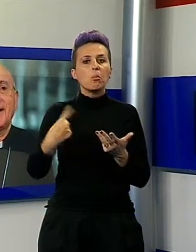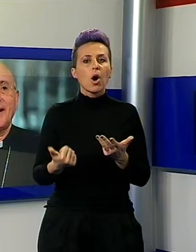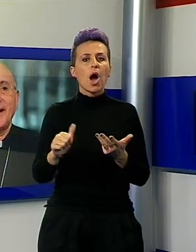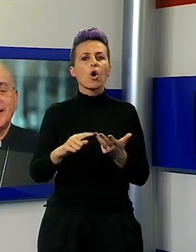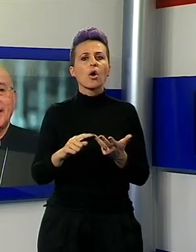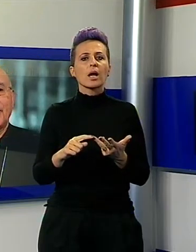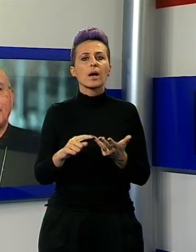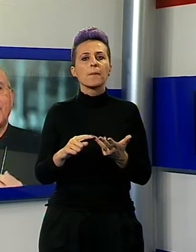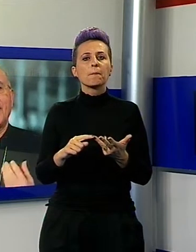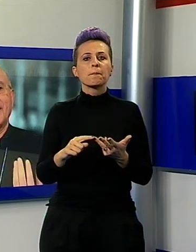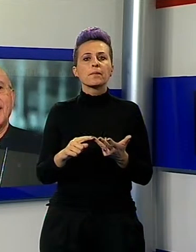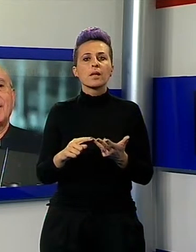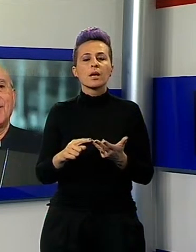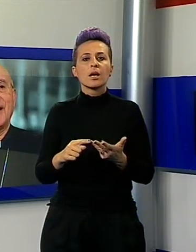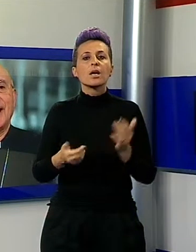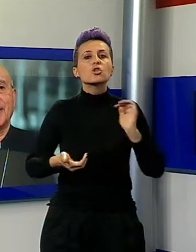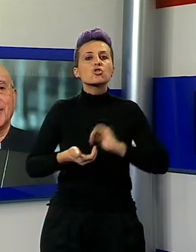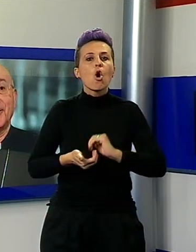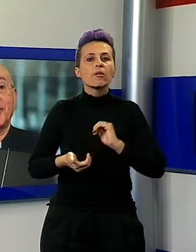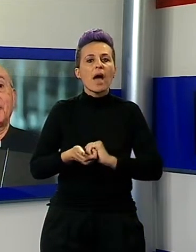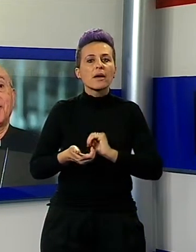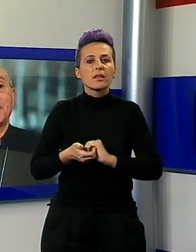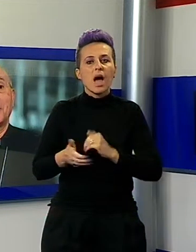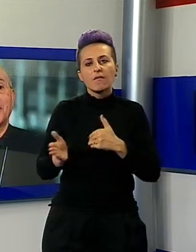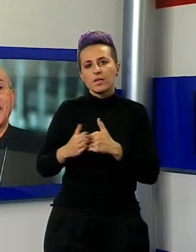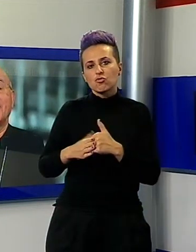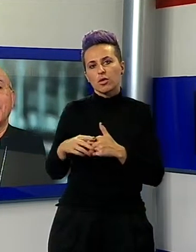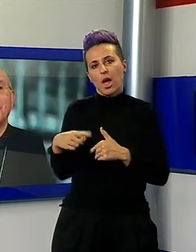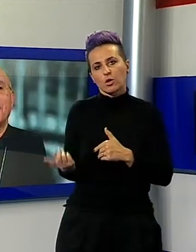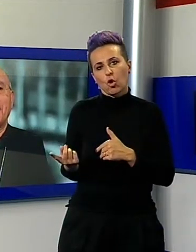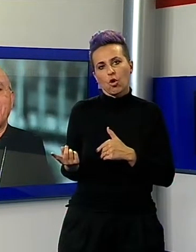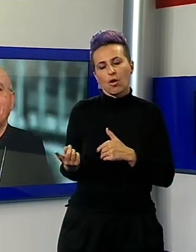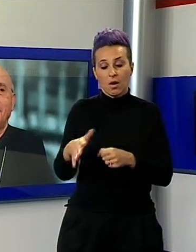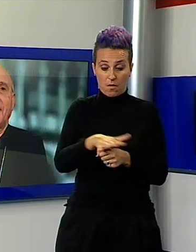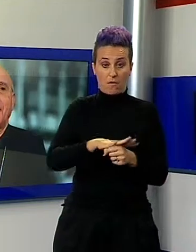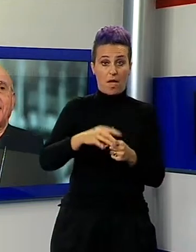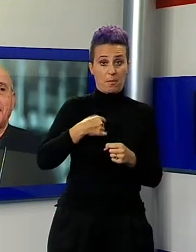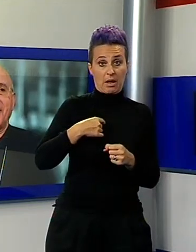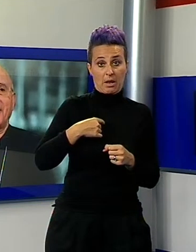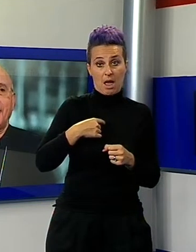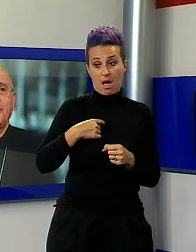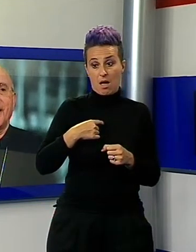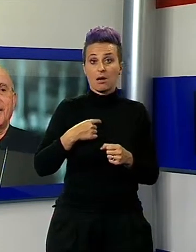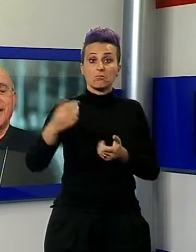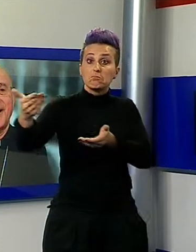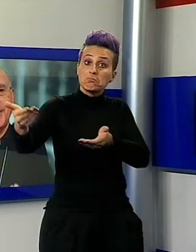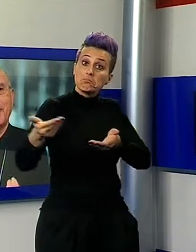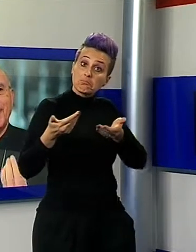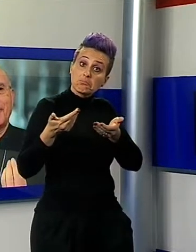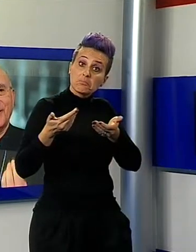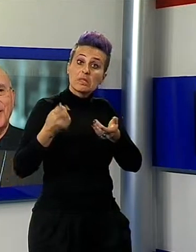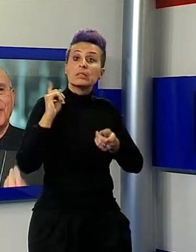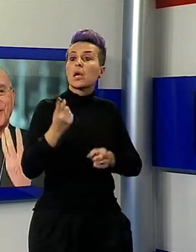la solidarietà di vicinato. Sì, questo è importante. Ogni famiglia ha una porta aperta, accogliente.